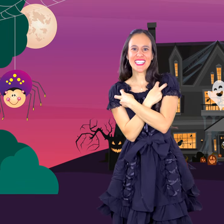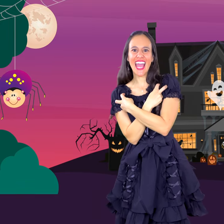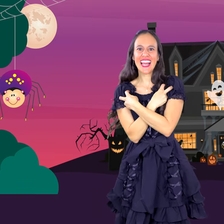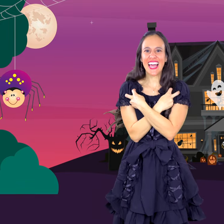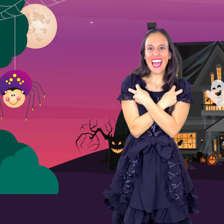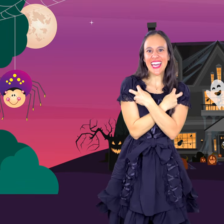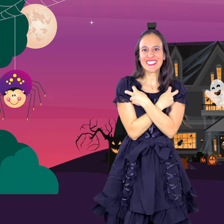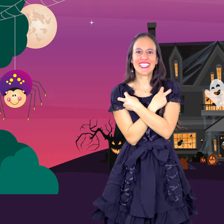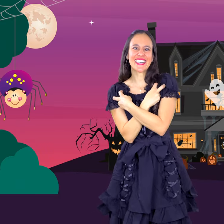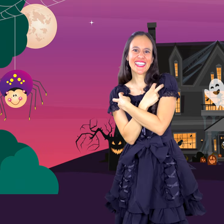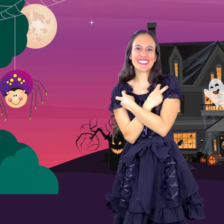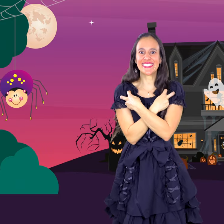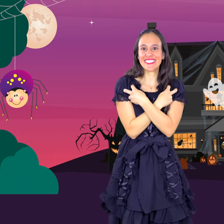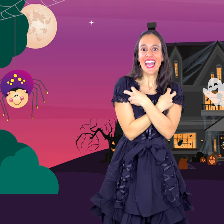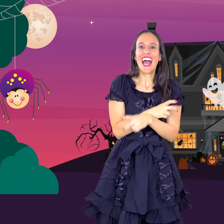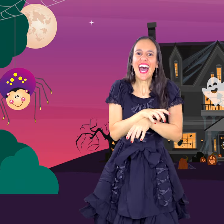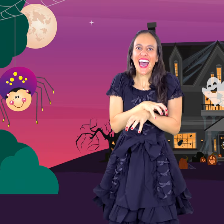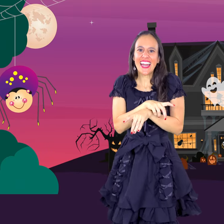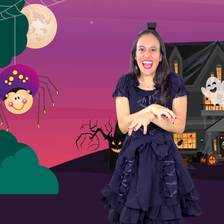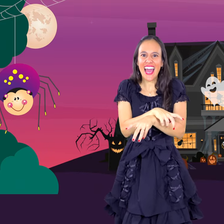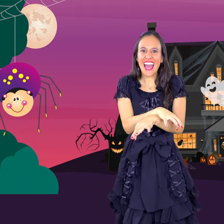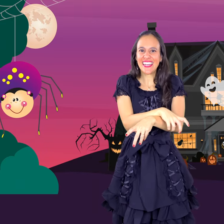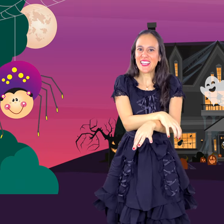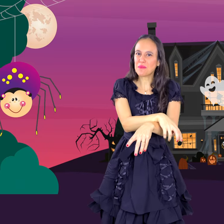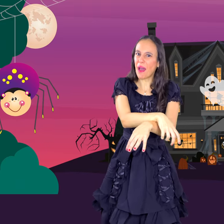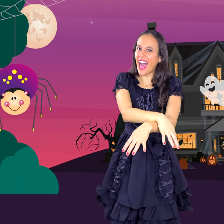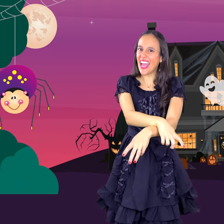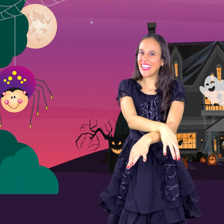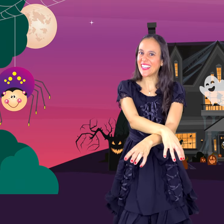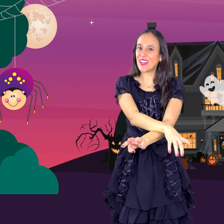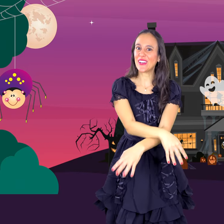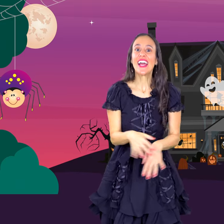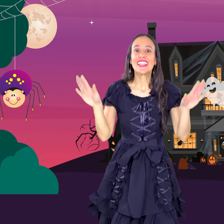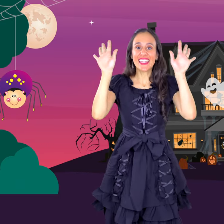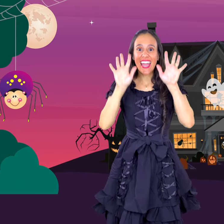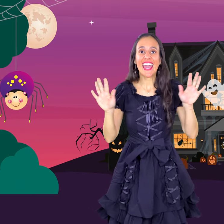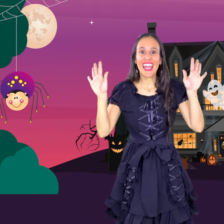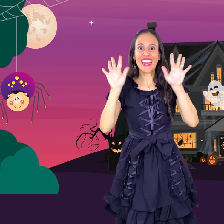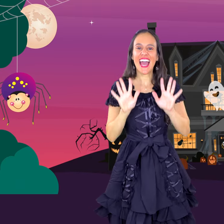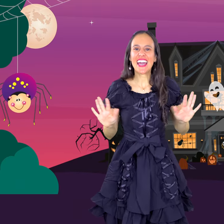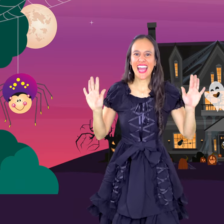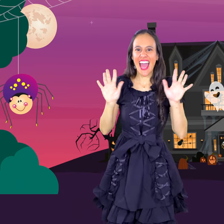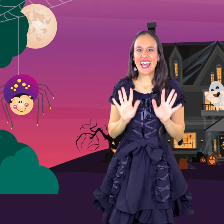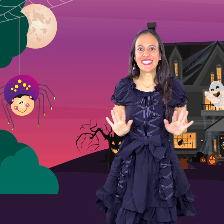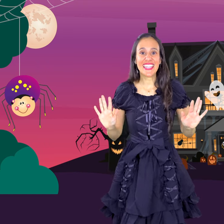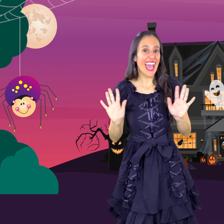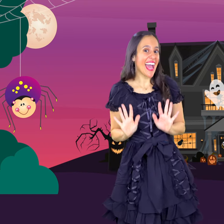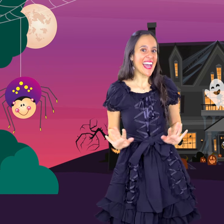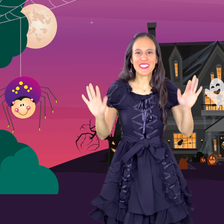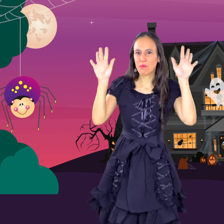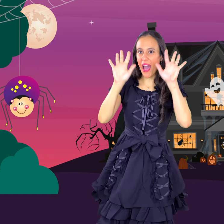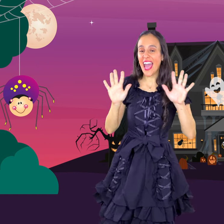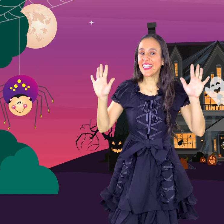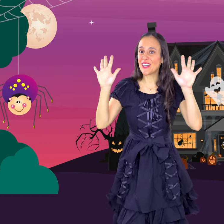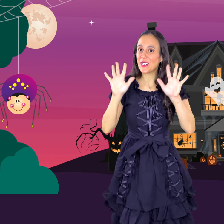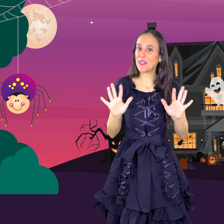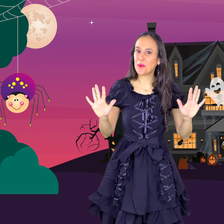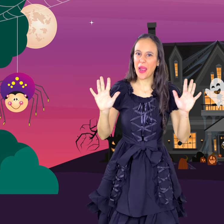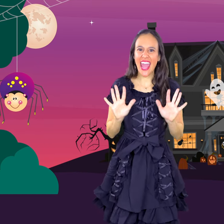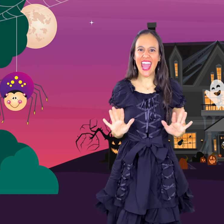skeleton Araña spider Siva araña, spider web